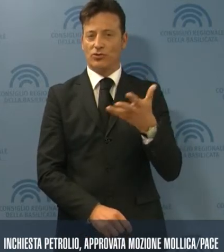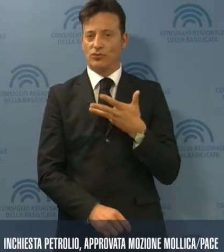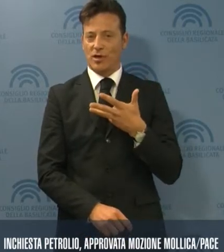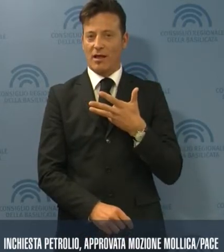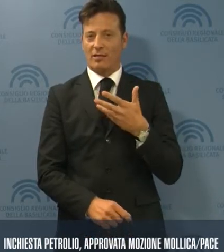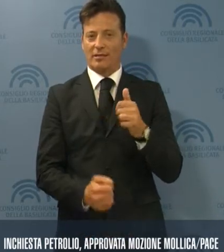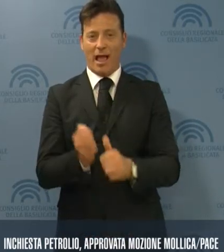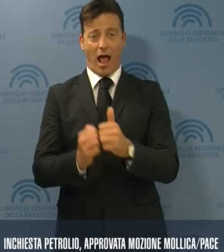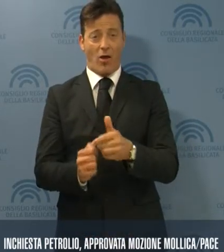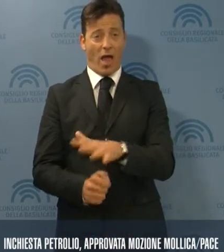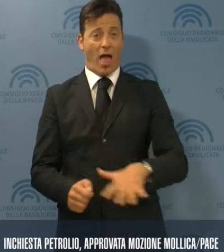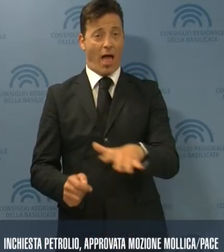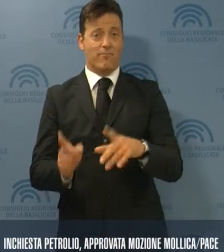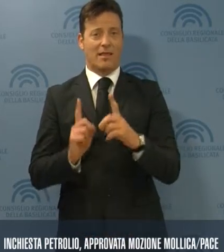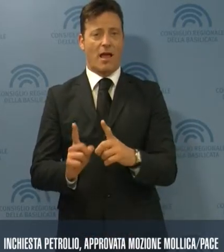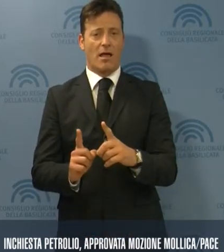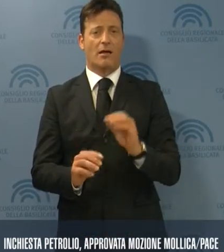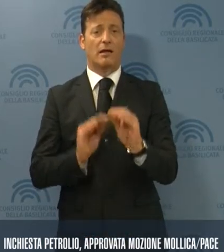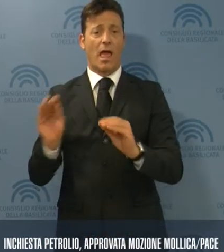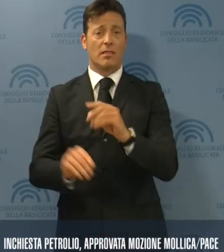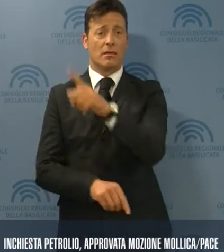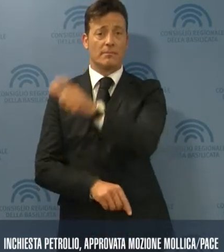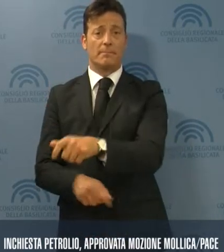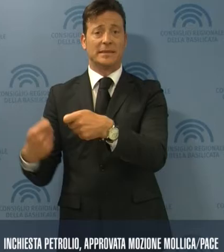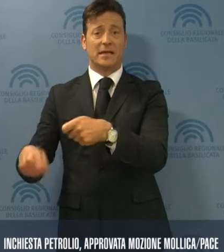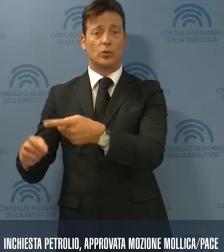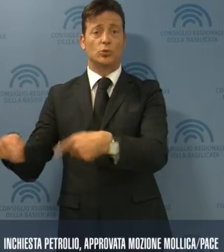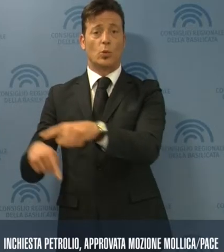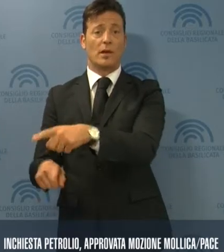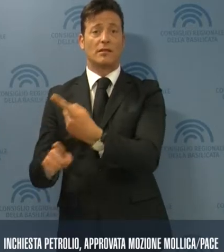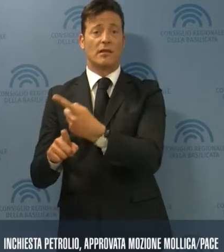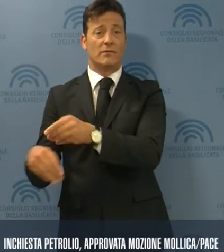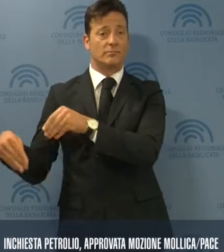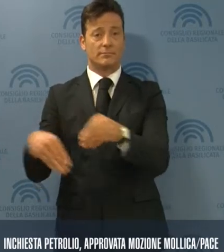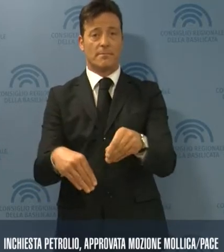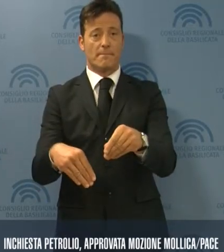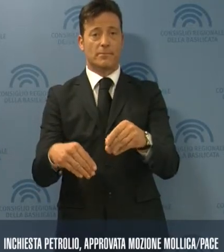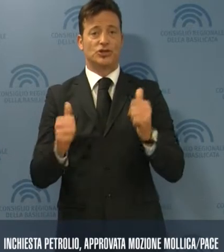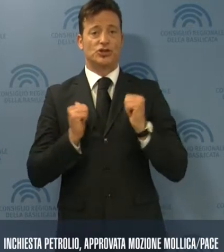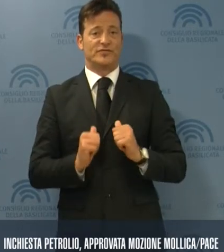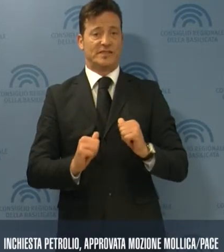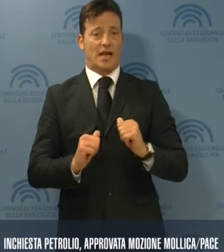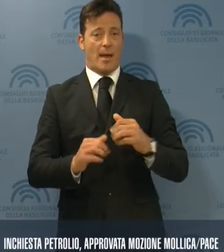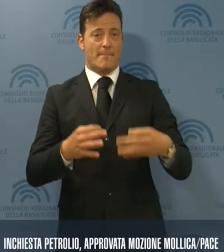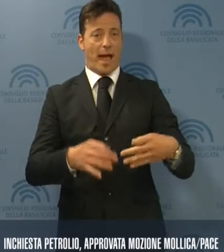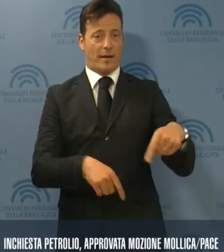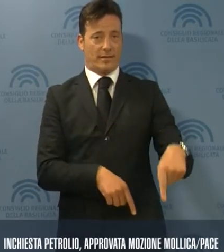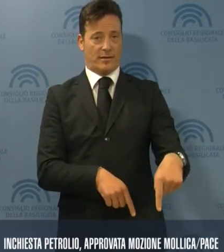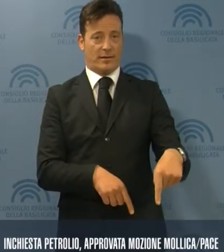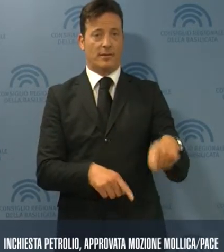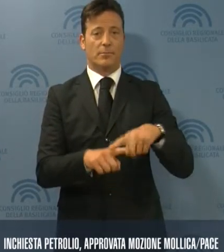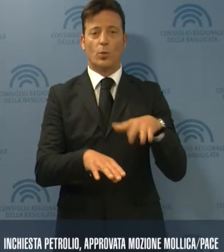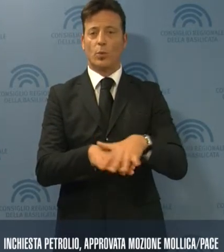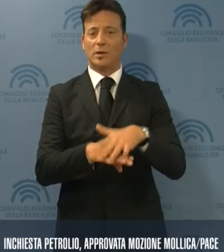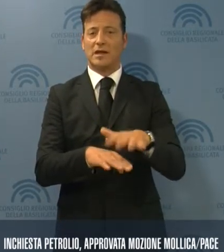provato il danno ambientale, si chiede al Presidente della Giunta di costituirsi parte civile, che utilizzi l